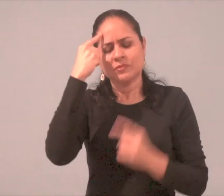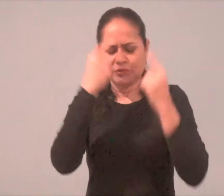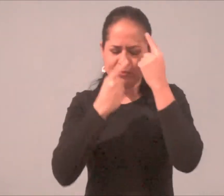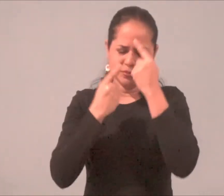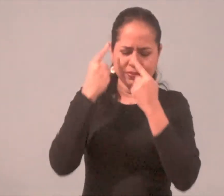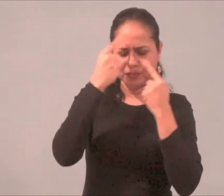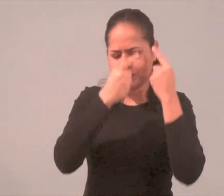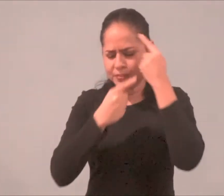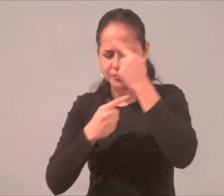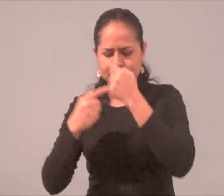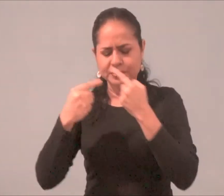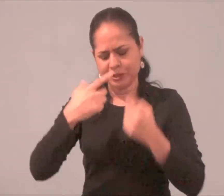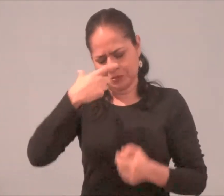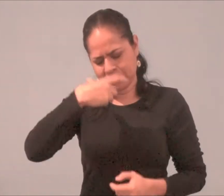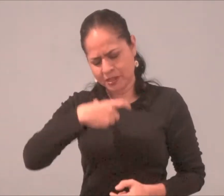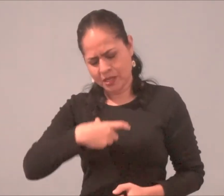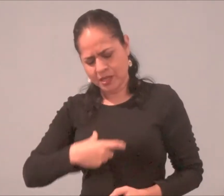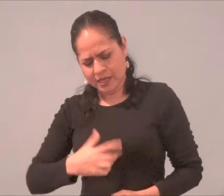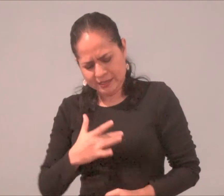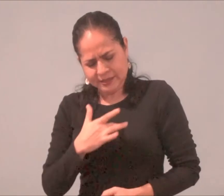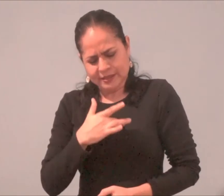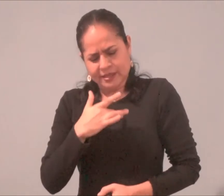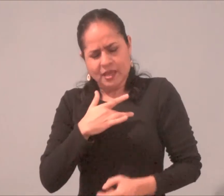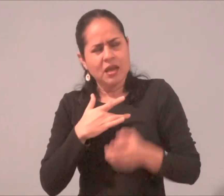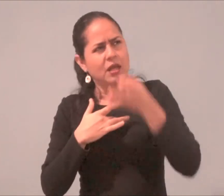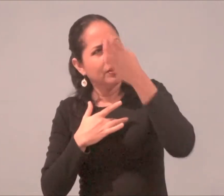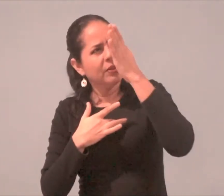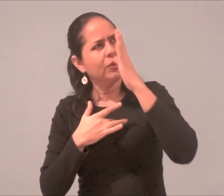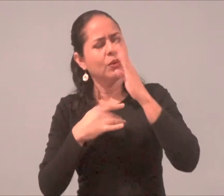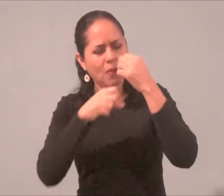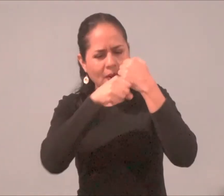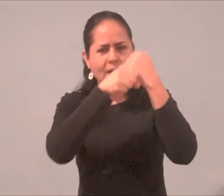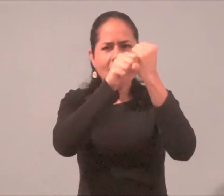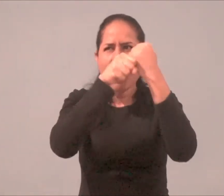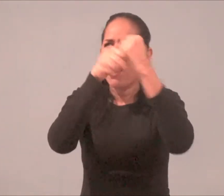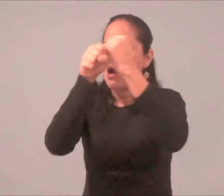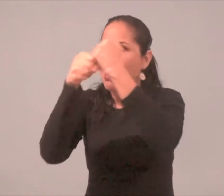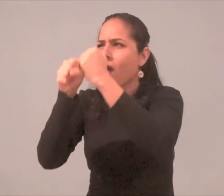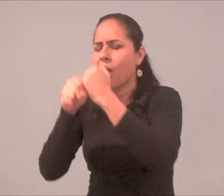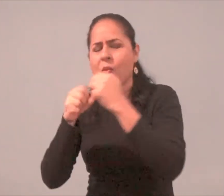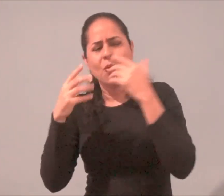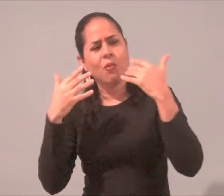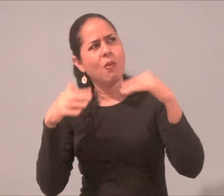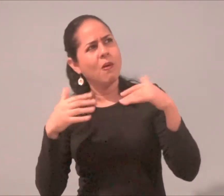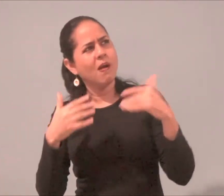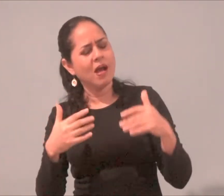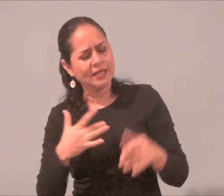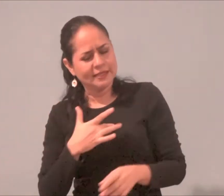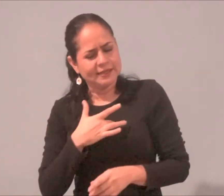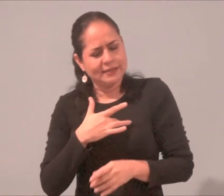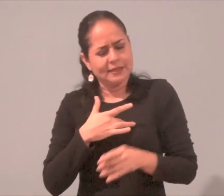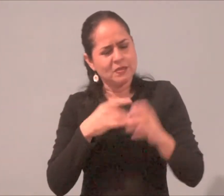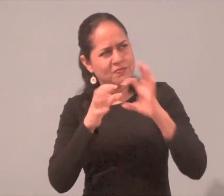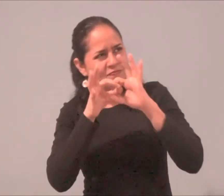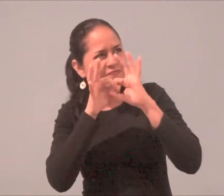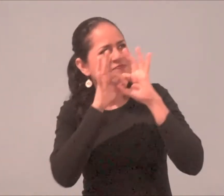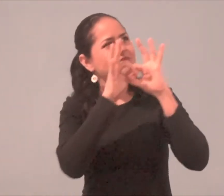con el propósito de hacer conscientes la presencia del Creador desde una profundización personal